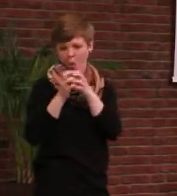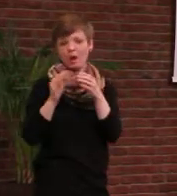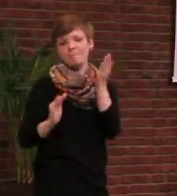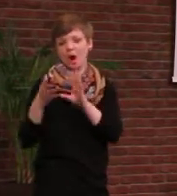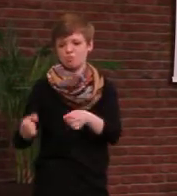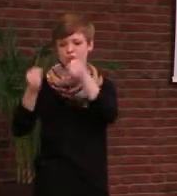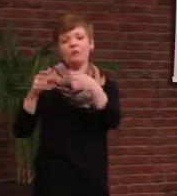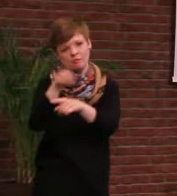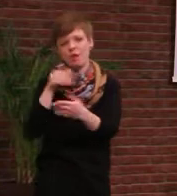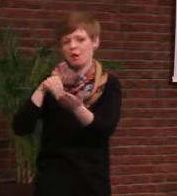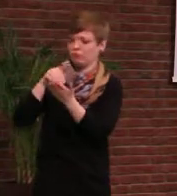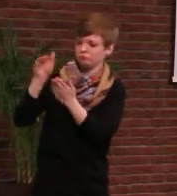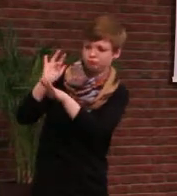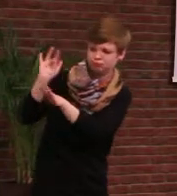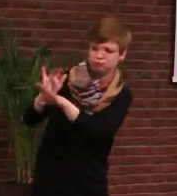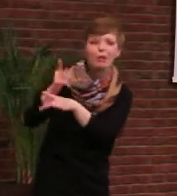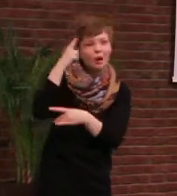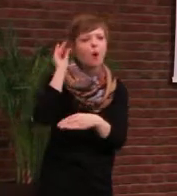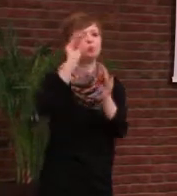sind wir alle zusammen auf einem guten Weg. Recht herzlich.